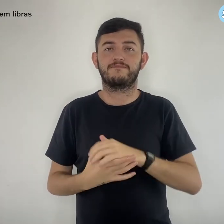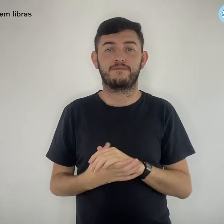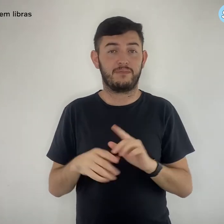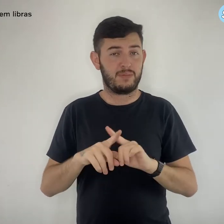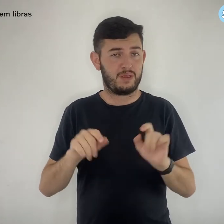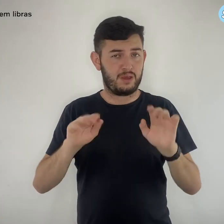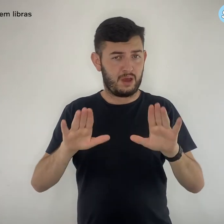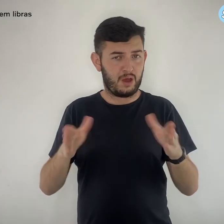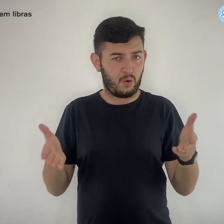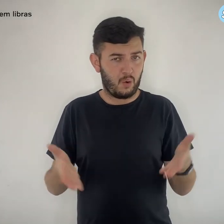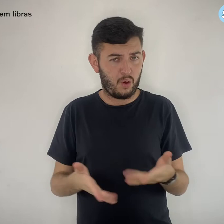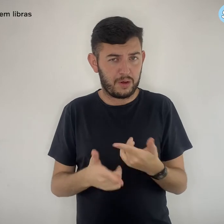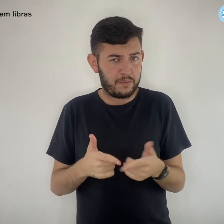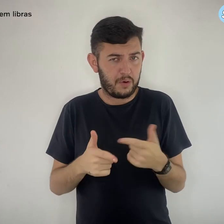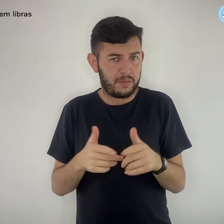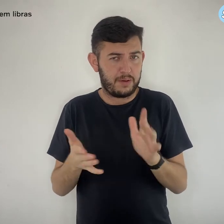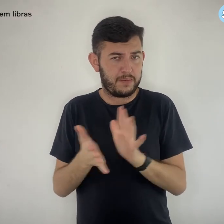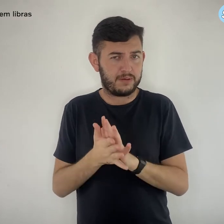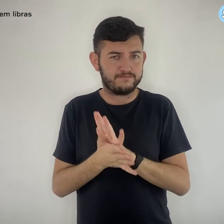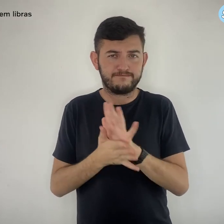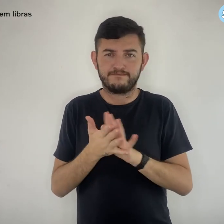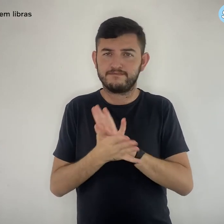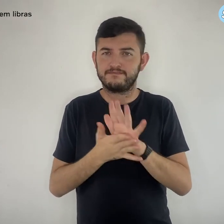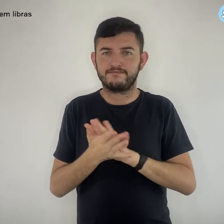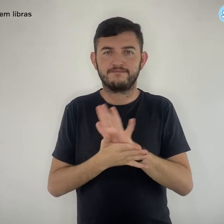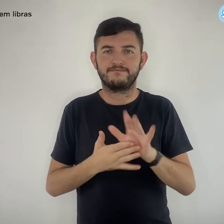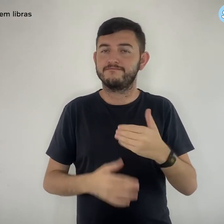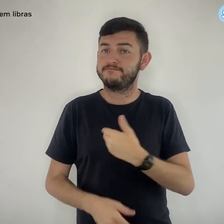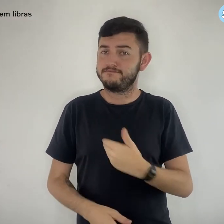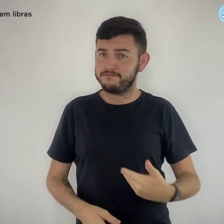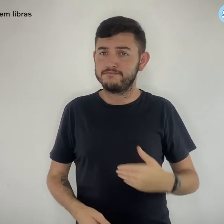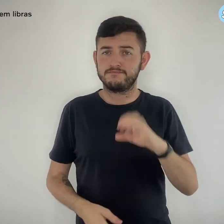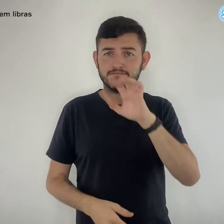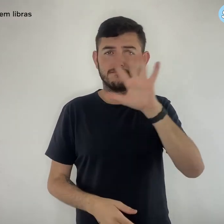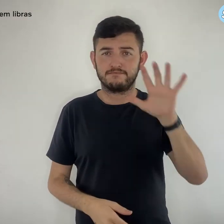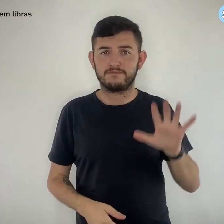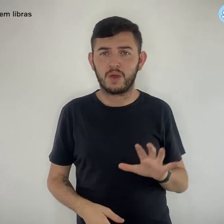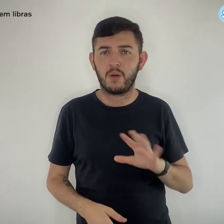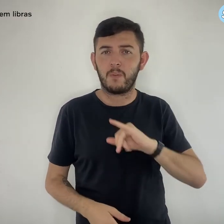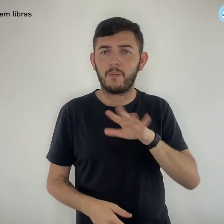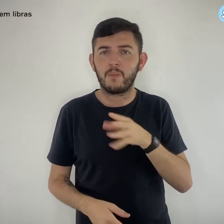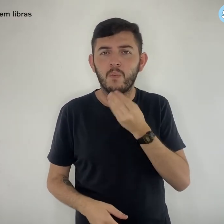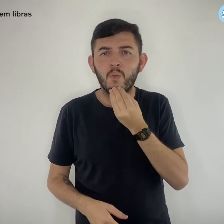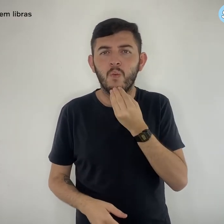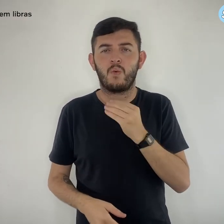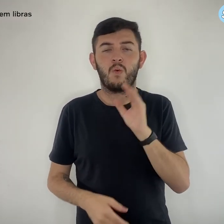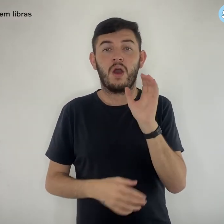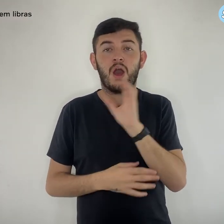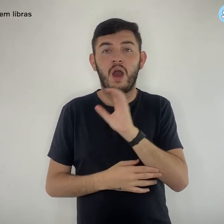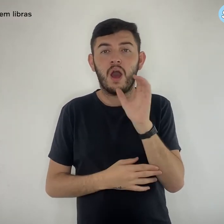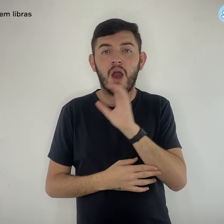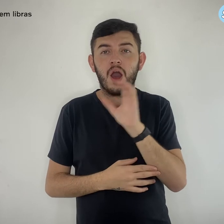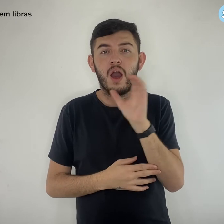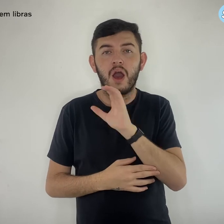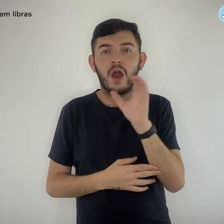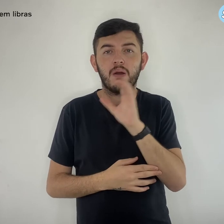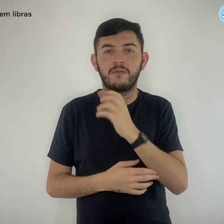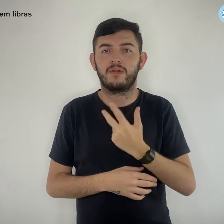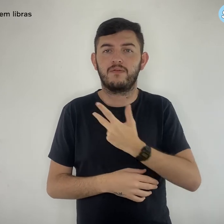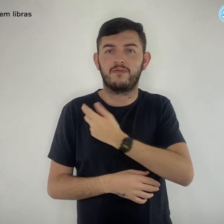Agora, isto já não é mais um problema. Os governos estaduais têm a oportunidade de